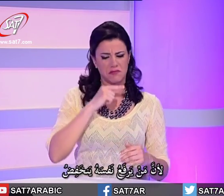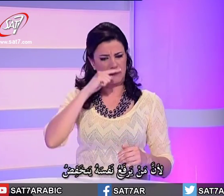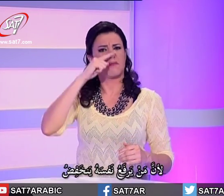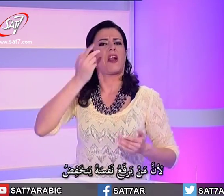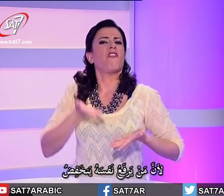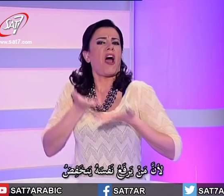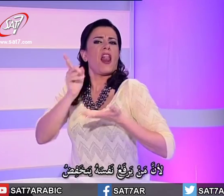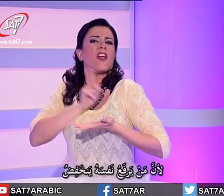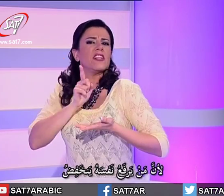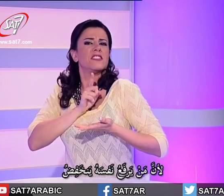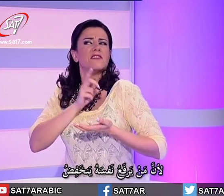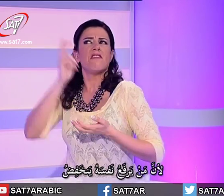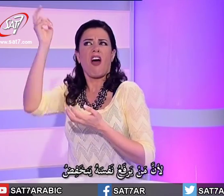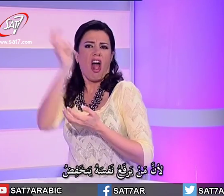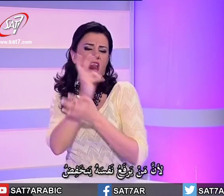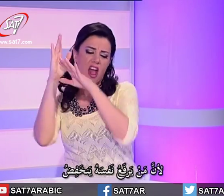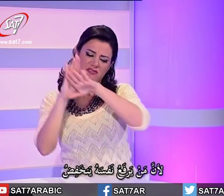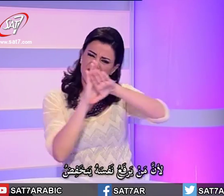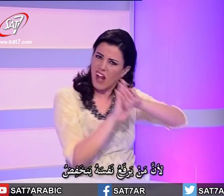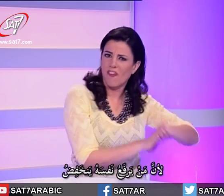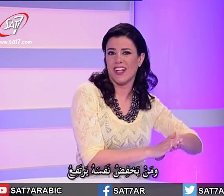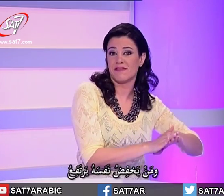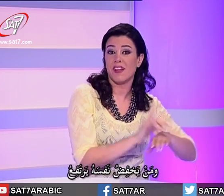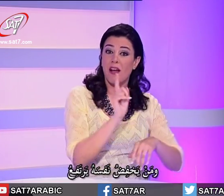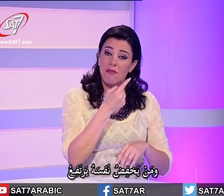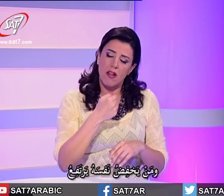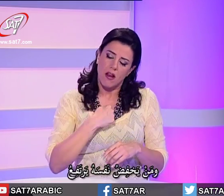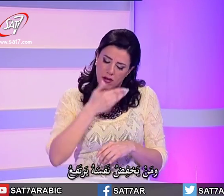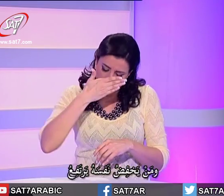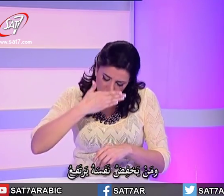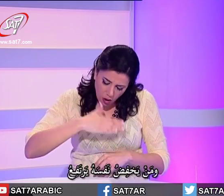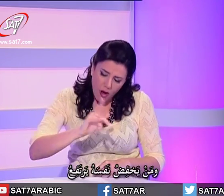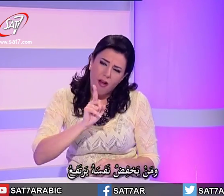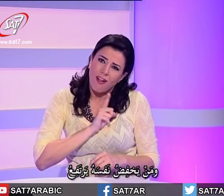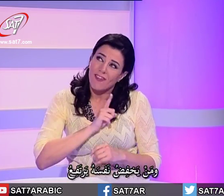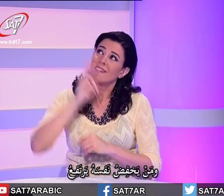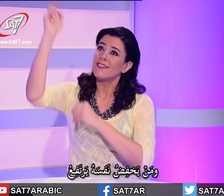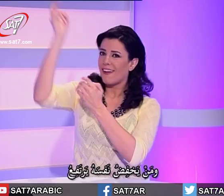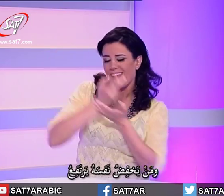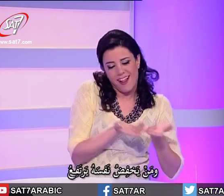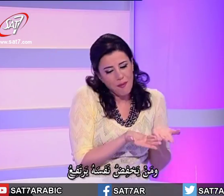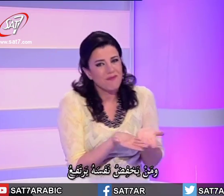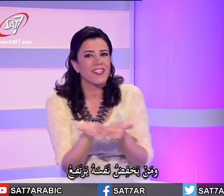نفسه ينخفض ومن يخفض نفسه يرتفع ترجمة